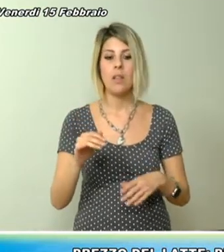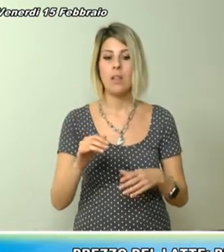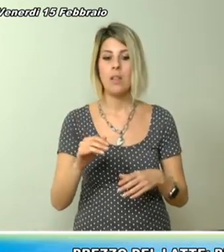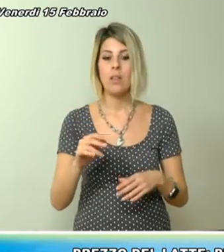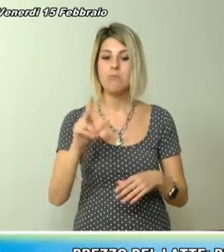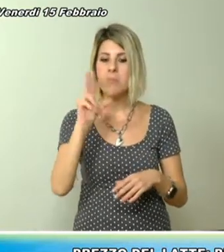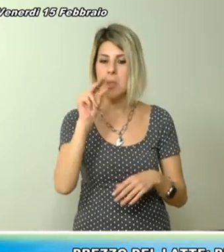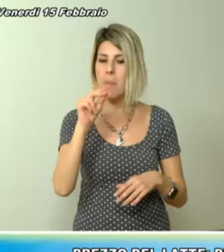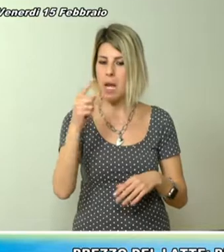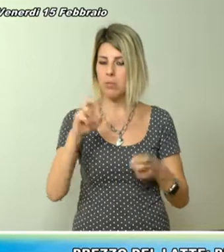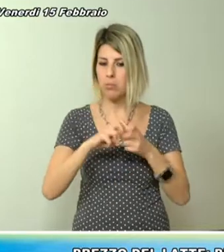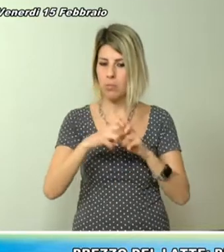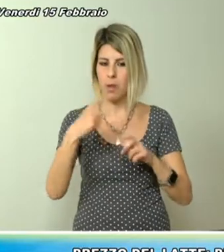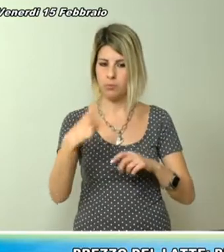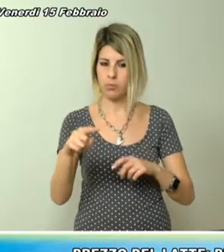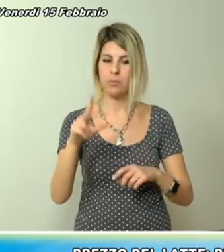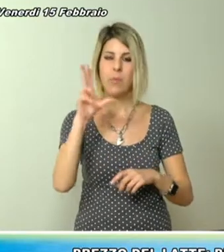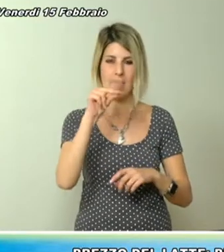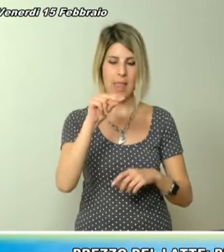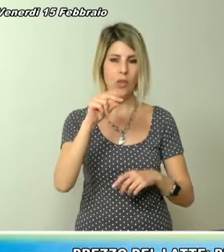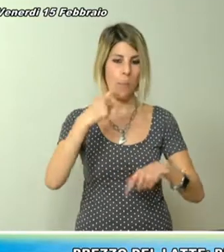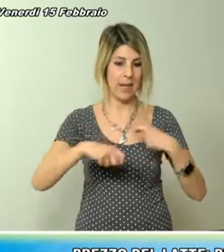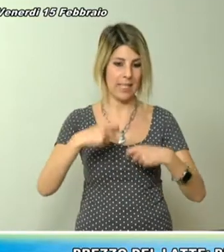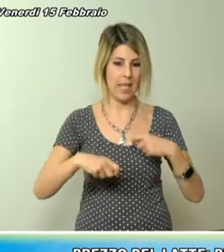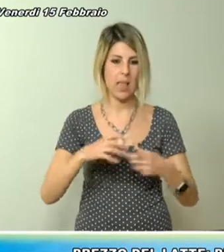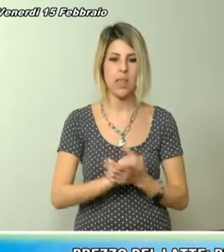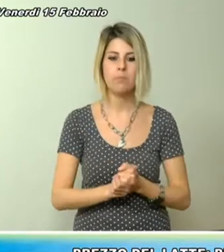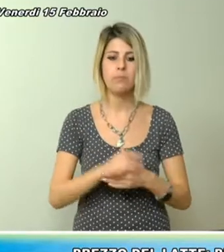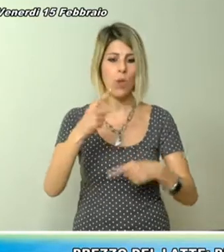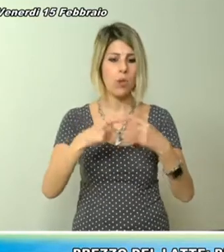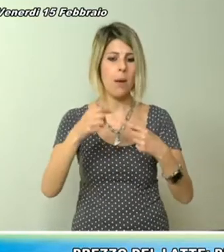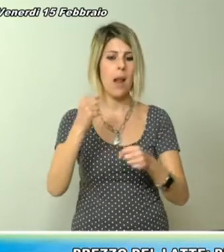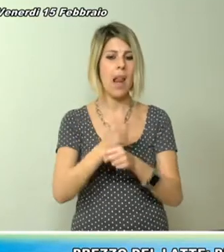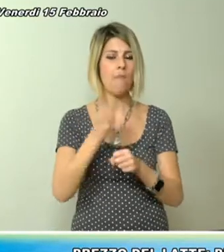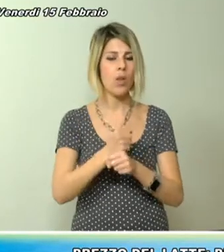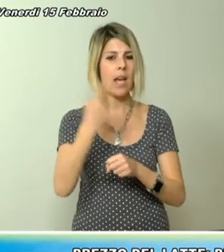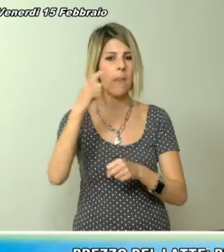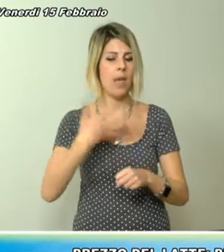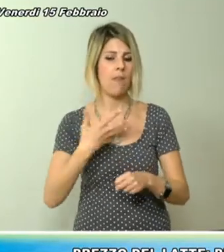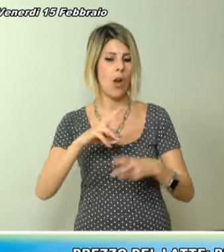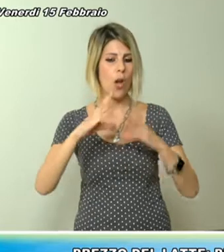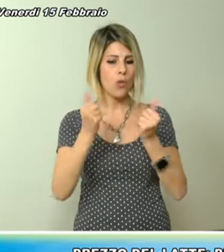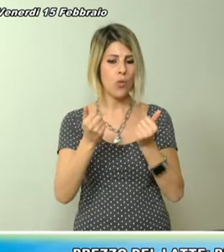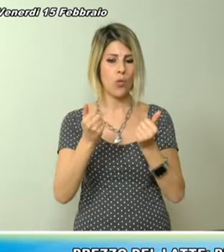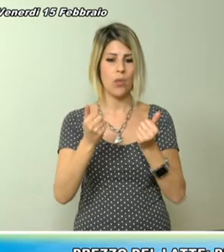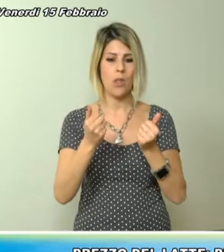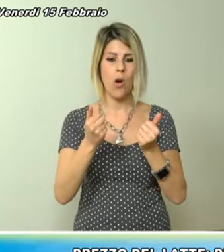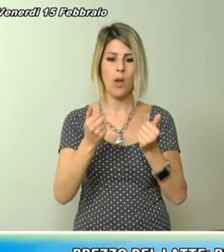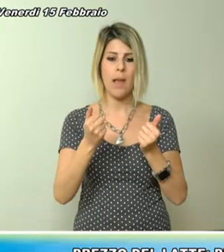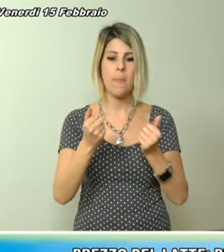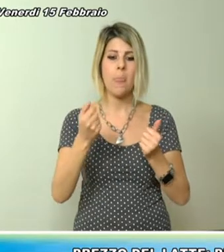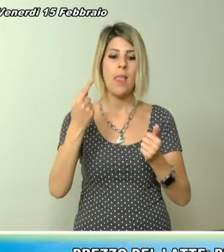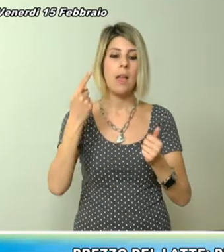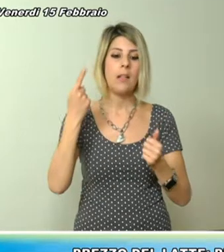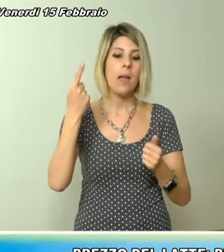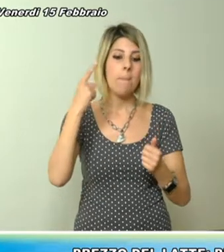operativamente ha detto il presidente Pigliaru Continuiamo a lavorare a una soluzione che sia capace di creare